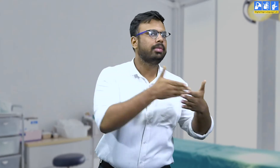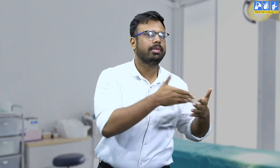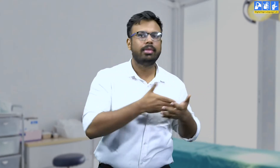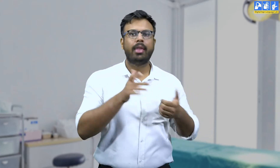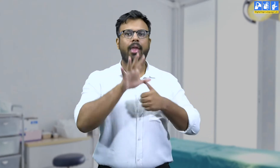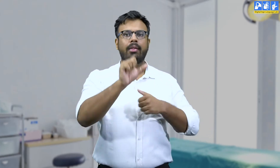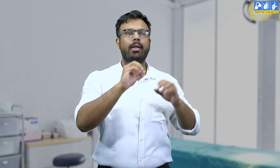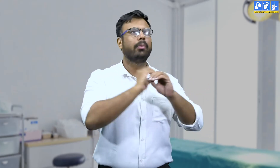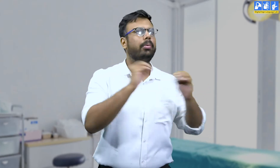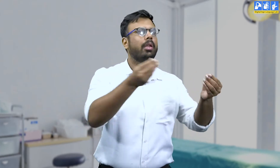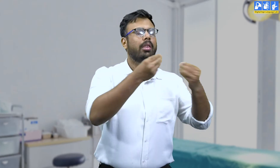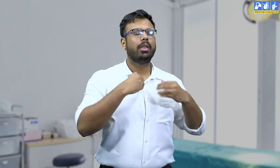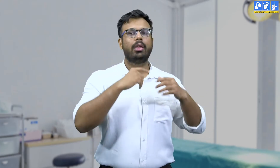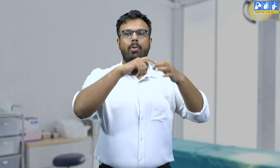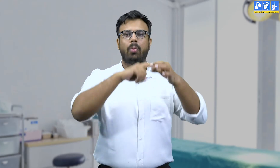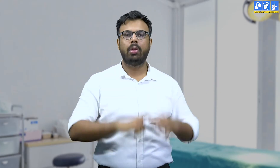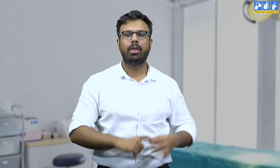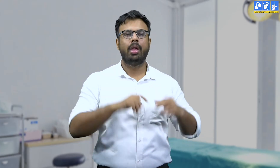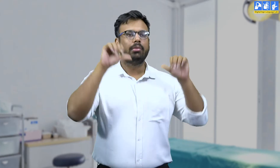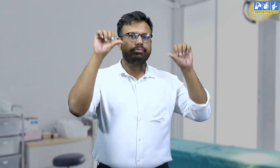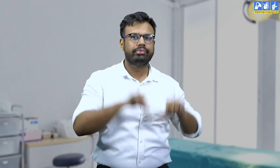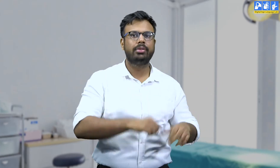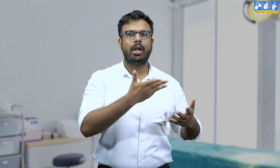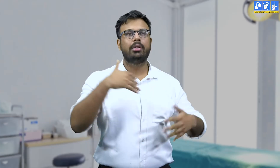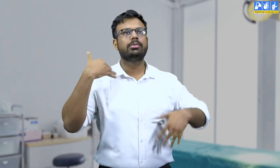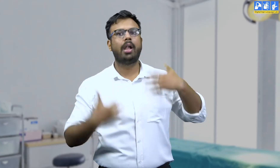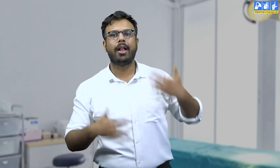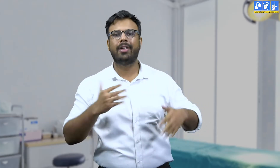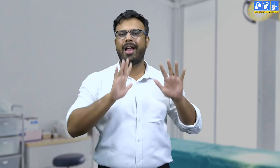बधीर जोनों को बहुत सारी परिशानियों का सामना करना पड़ता है